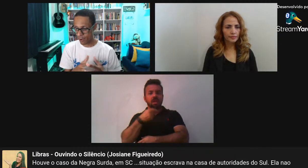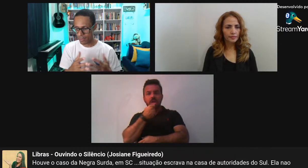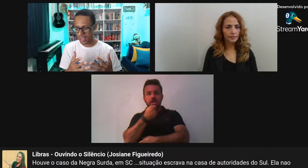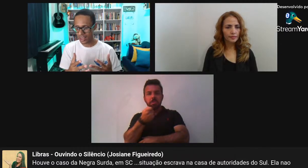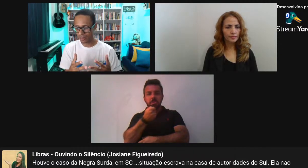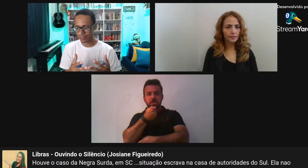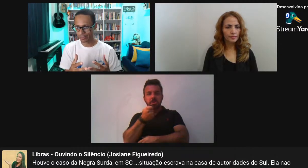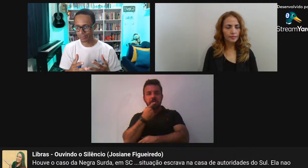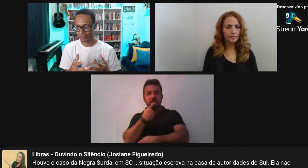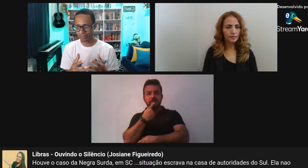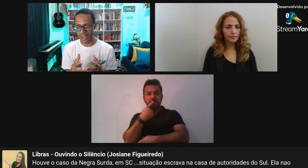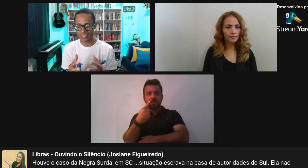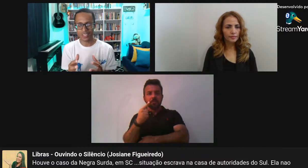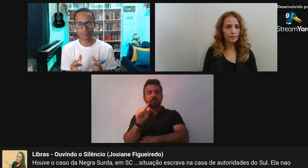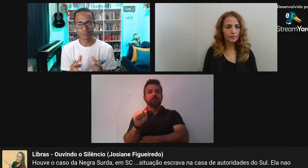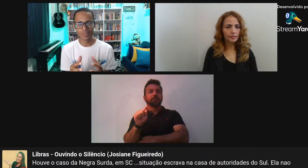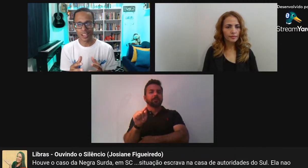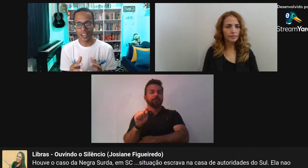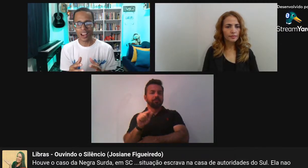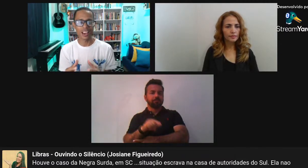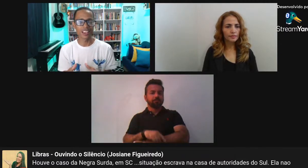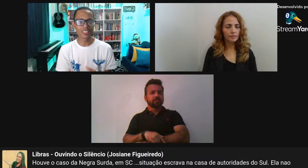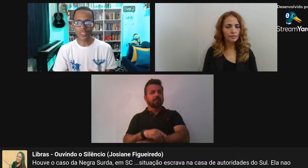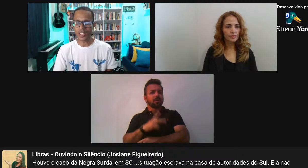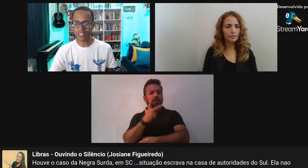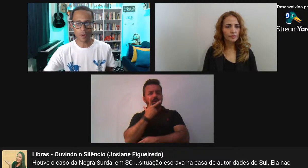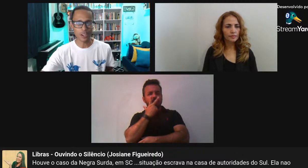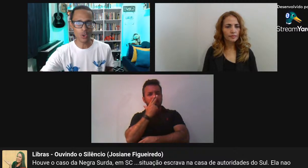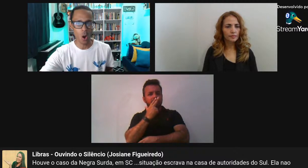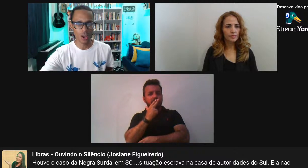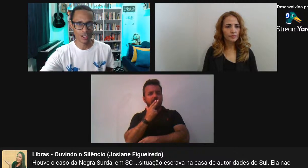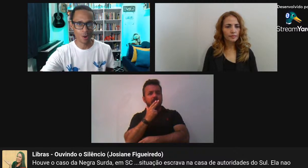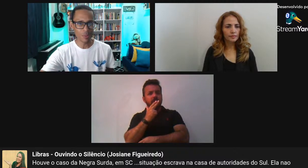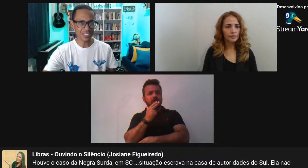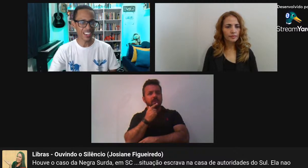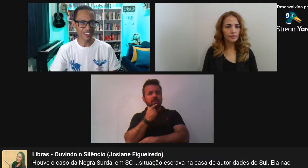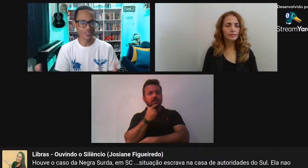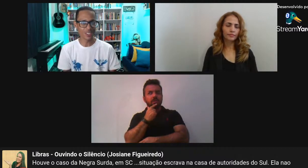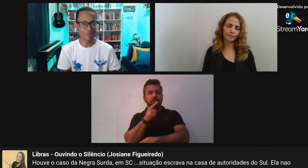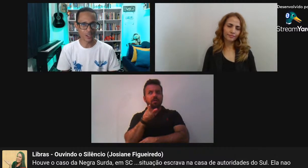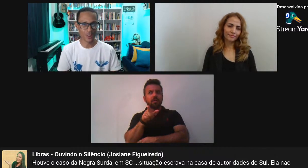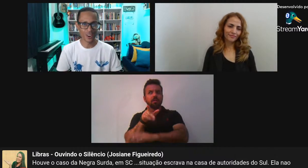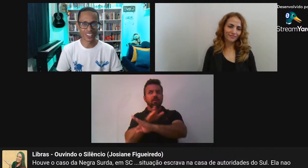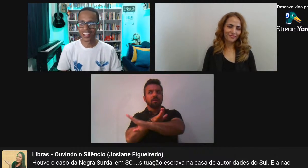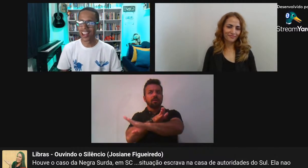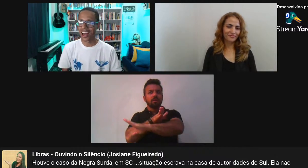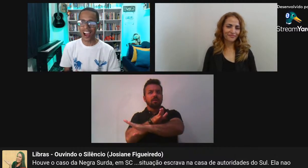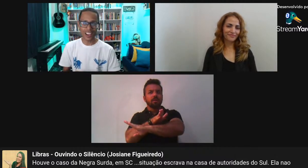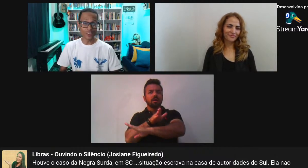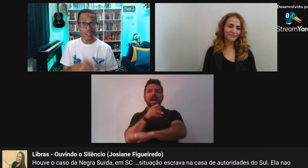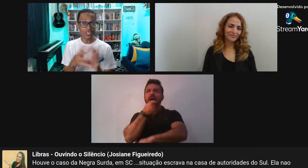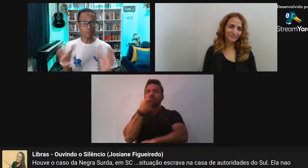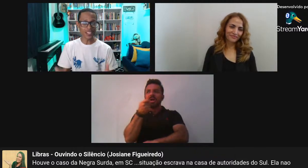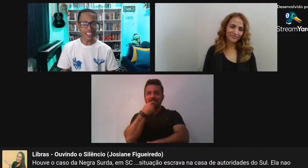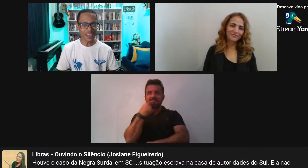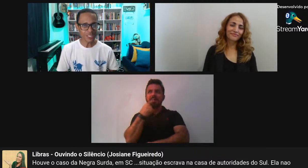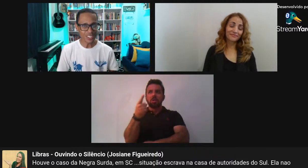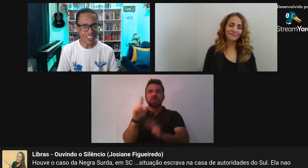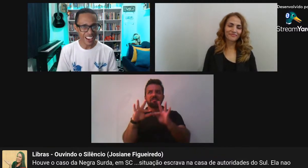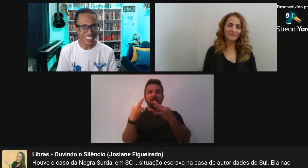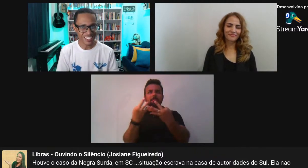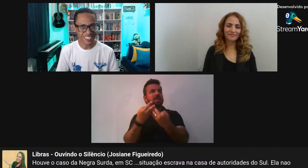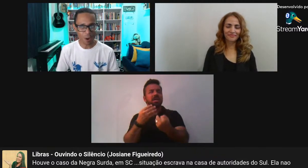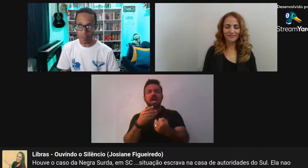A família Parece que Ela não quis ir para a escola Como assim Que ela não quis ir para a escola Ela não quis aprender